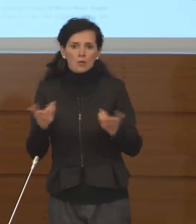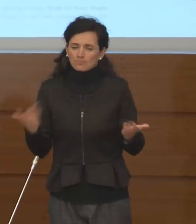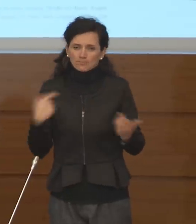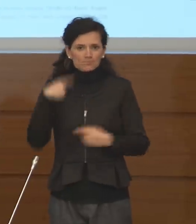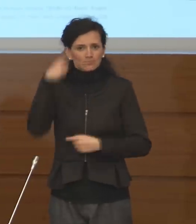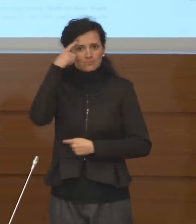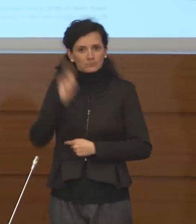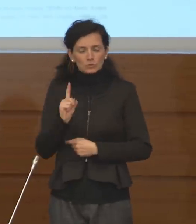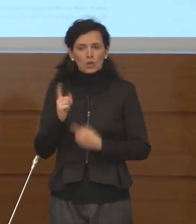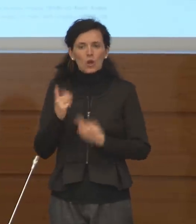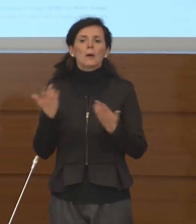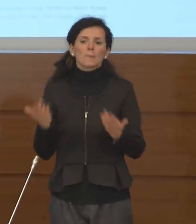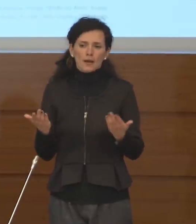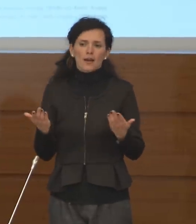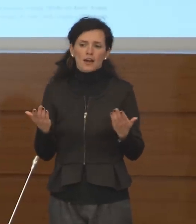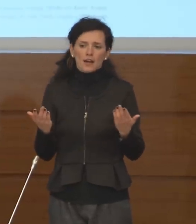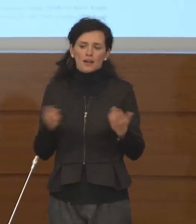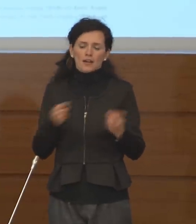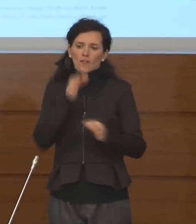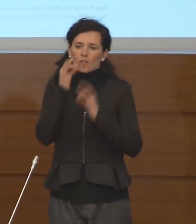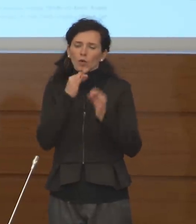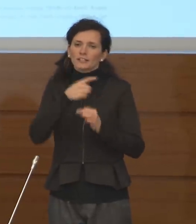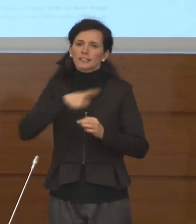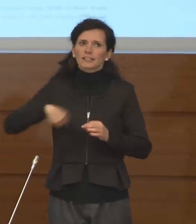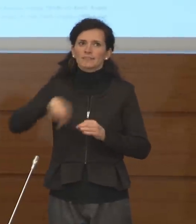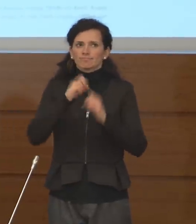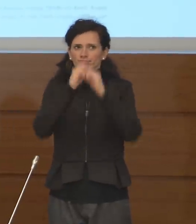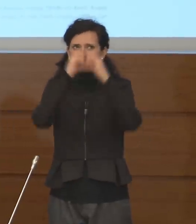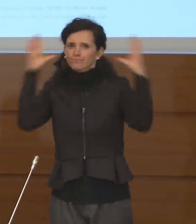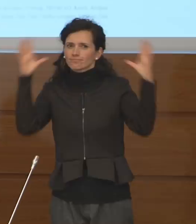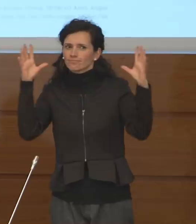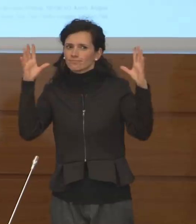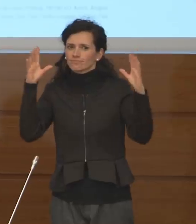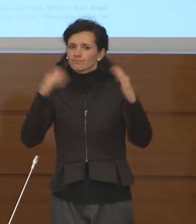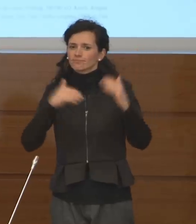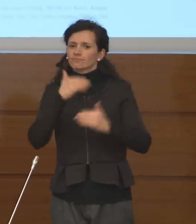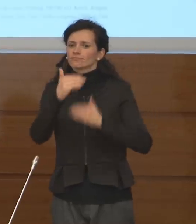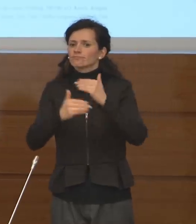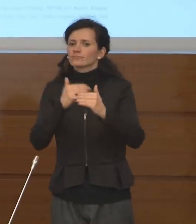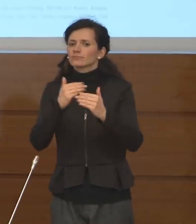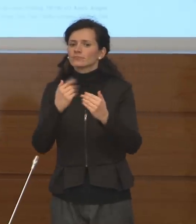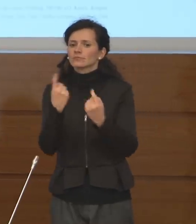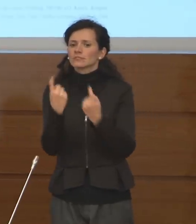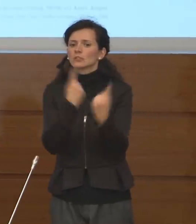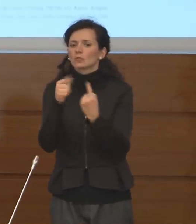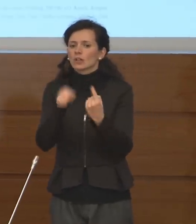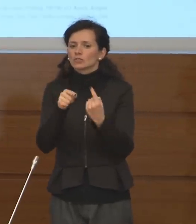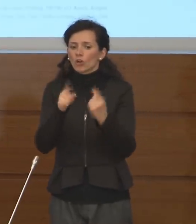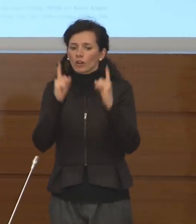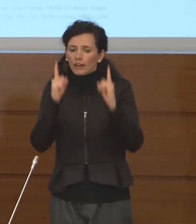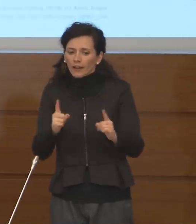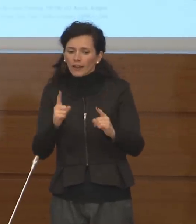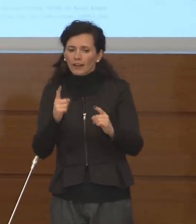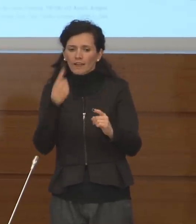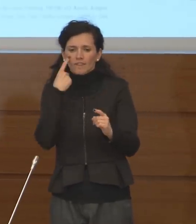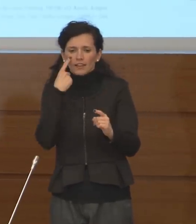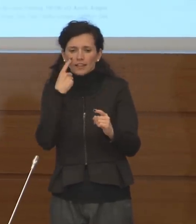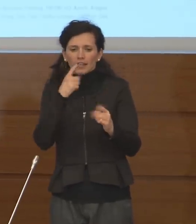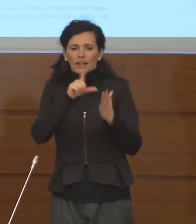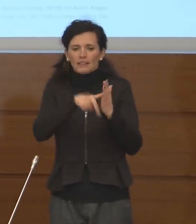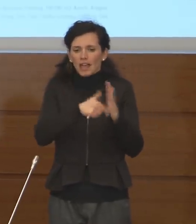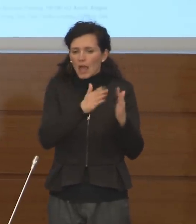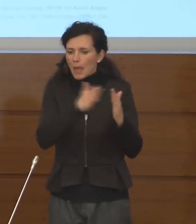Certo è che noi dovremmo incominciare a immaginare e vedere gli effetti sulla base delle tempistiche che